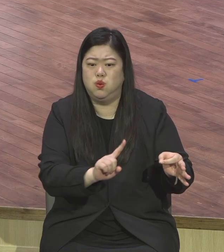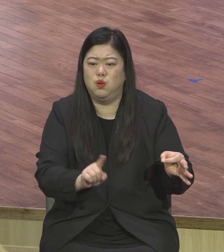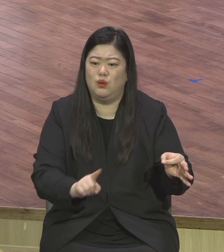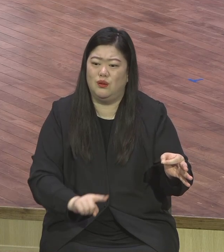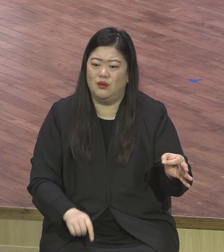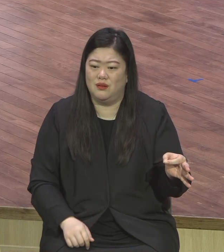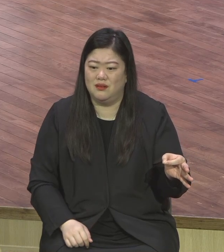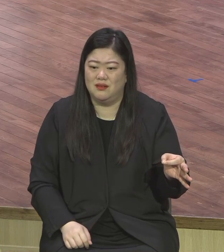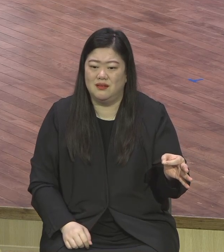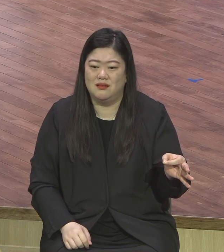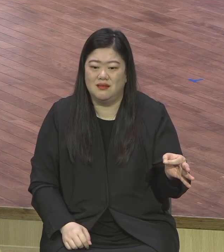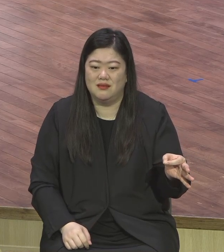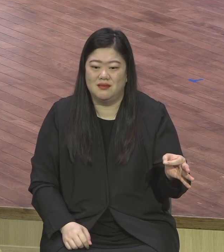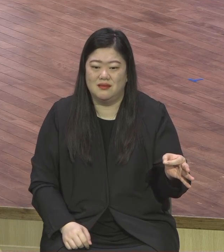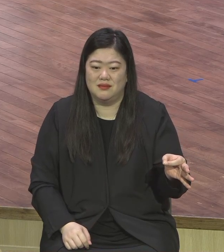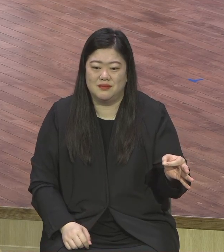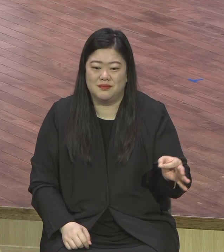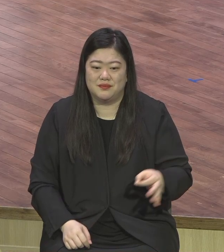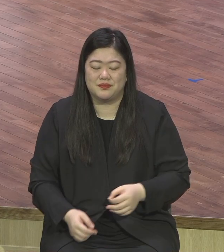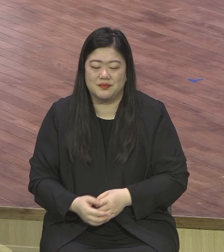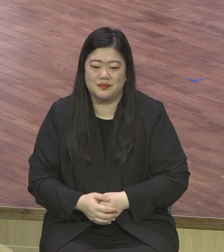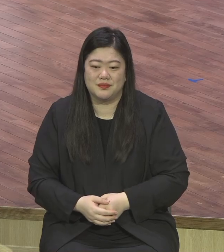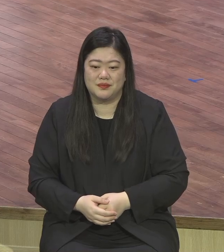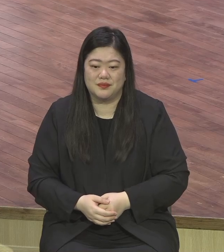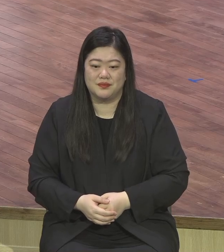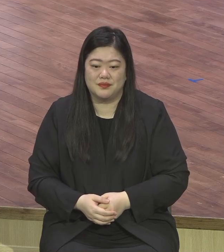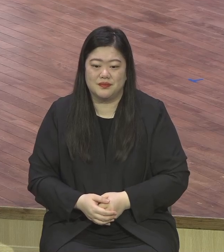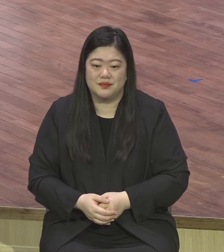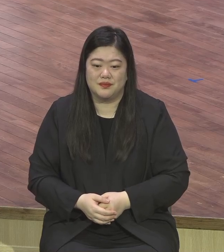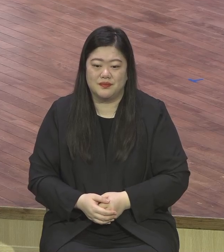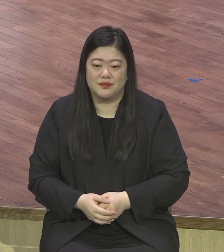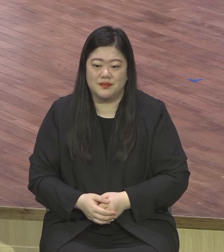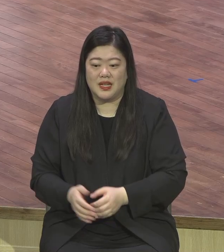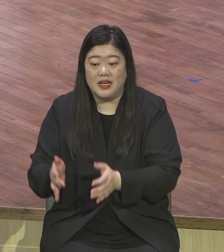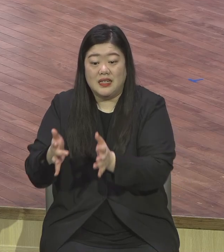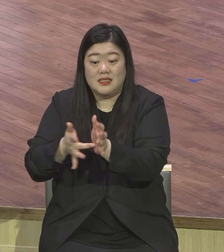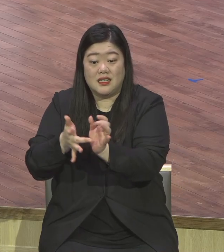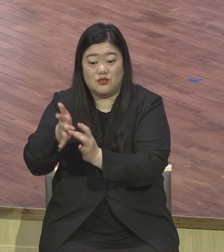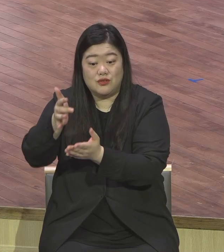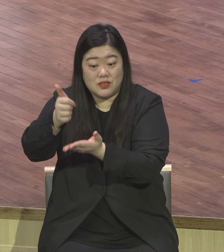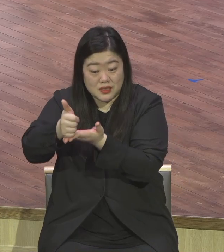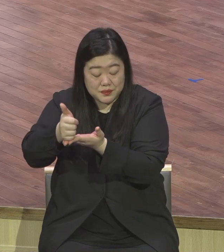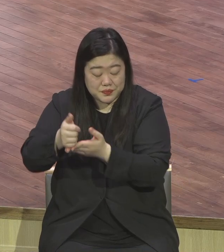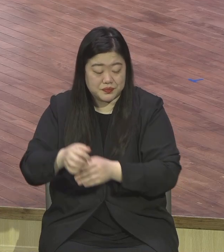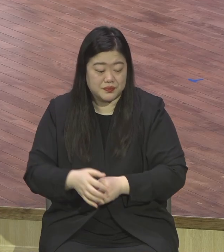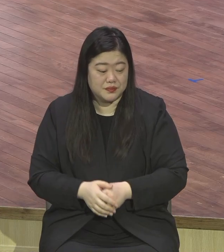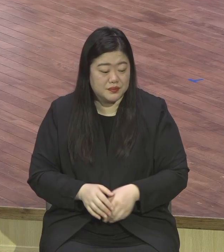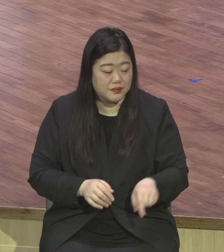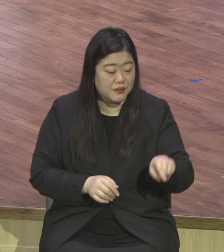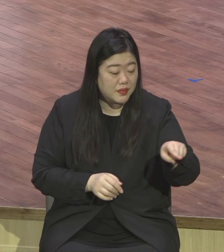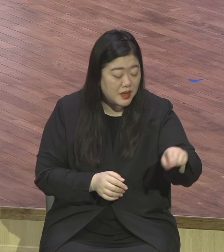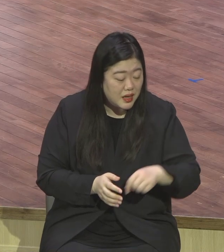예수님은 이런 부자 관리의 모습을 보면서 이어서 뭐라고 말씀하셨냐?